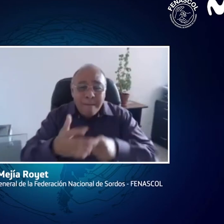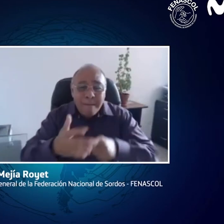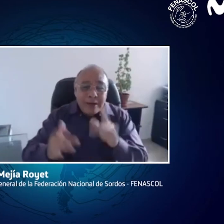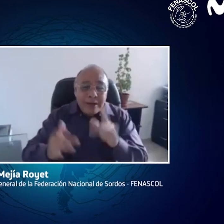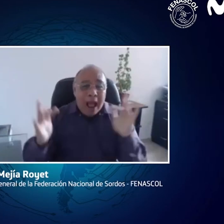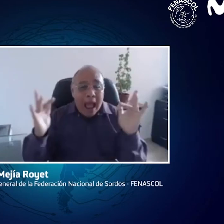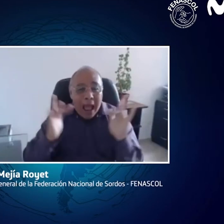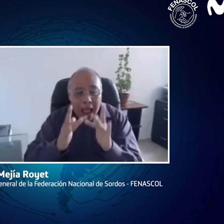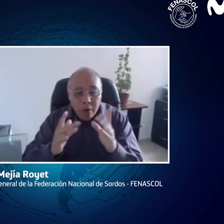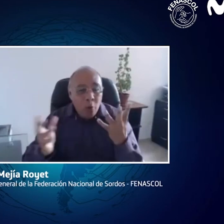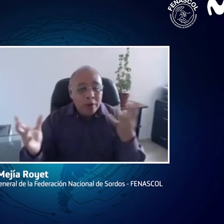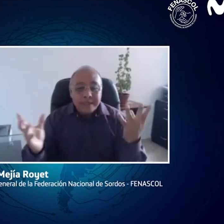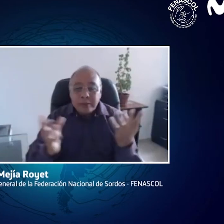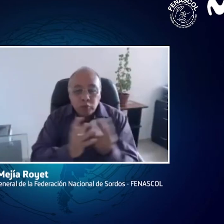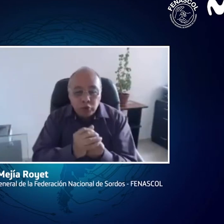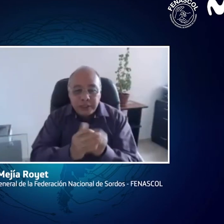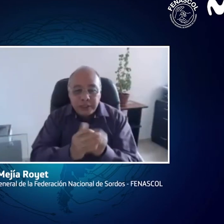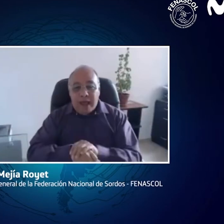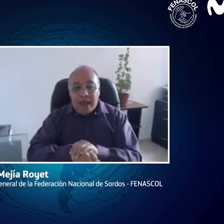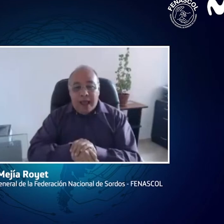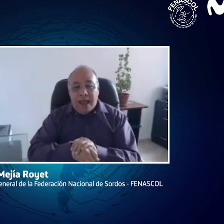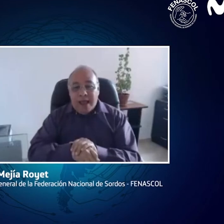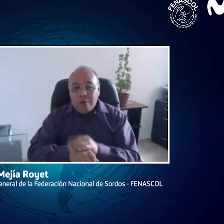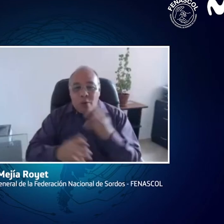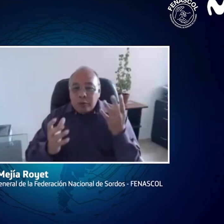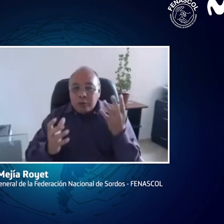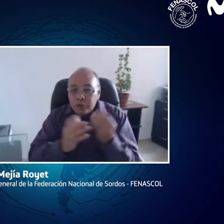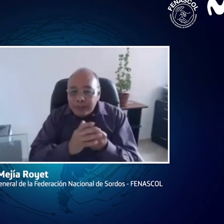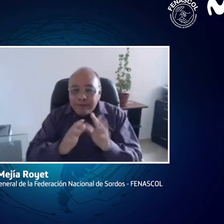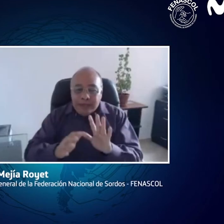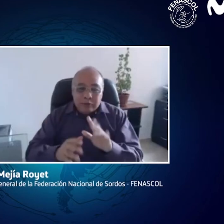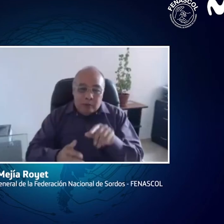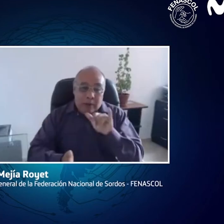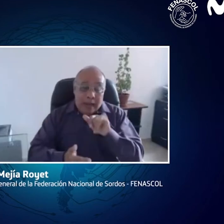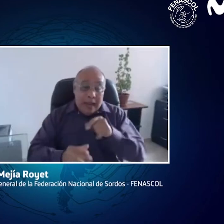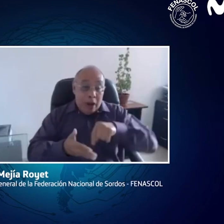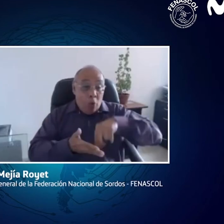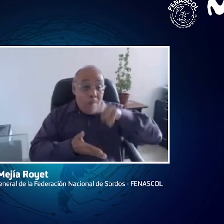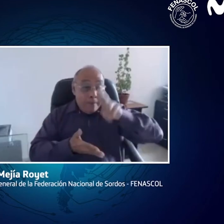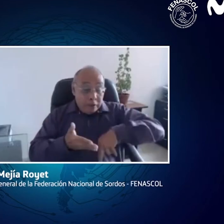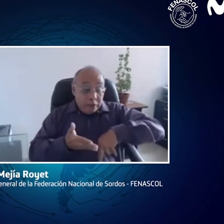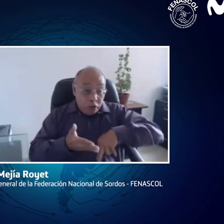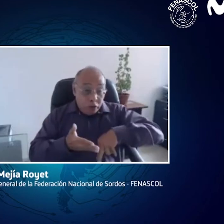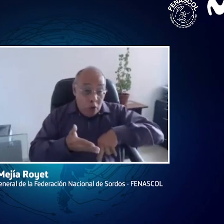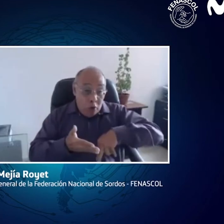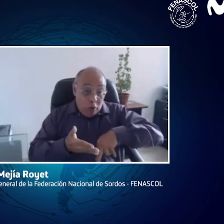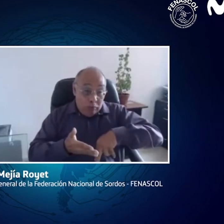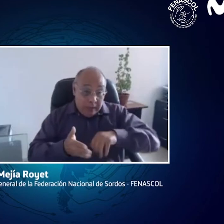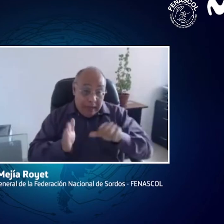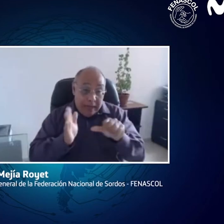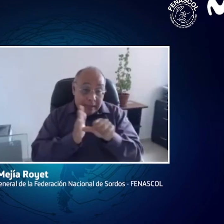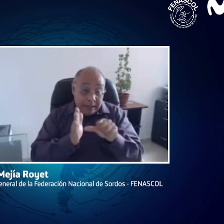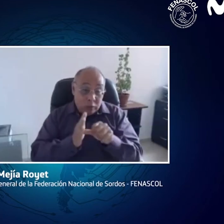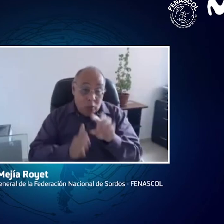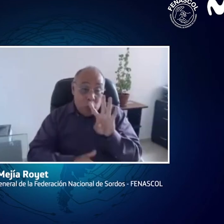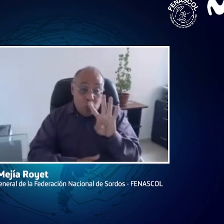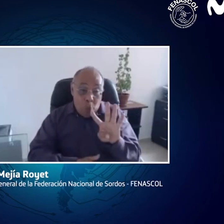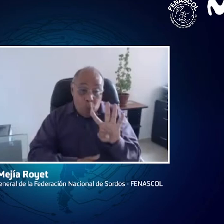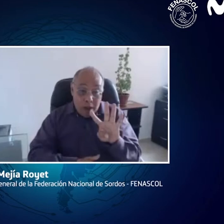complejo. Puede que se generen cosas de que nos toca decir, vean, pasan situaciones en donde no hay inclusión. Entonces,